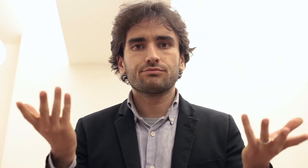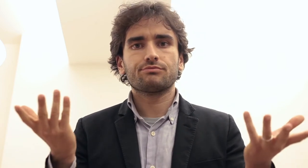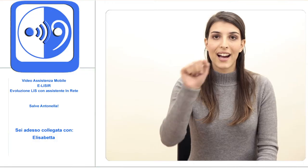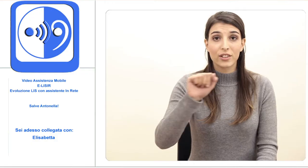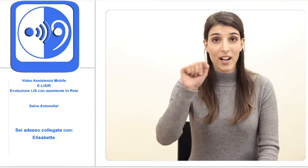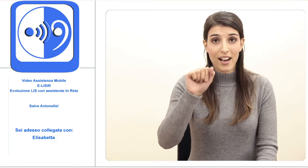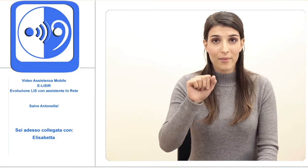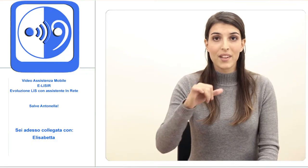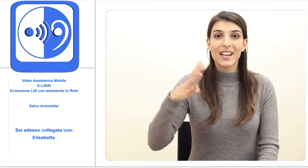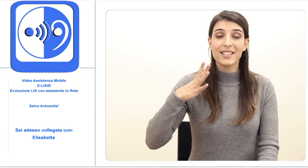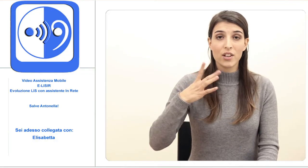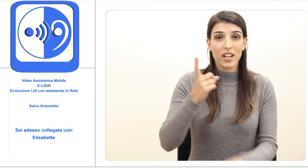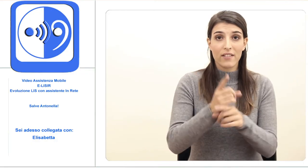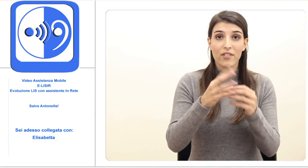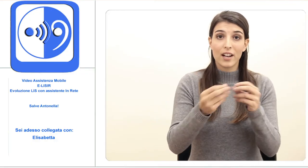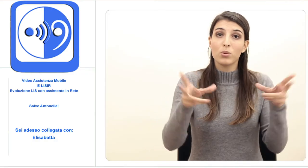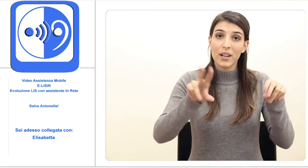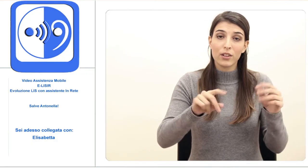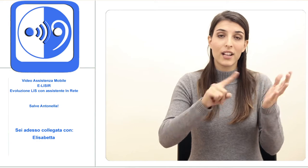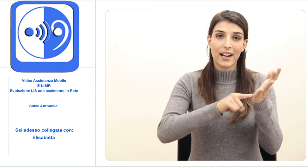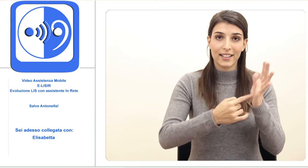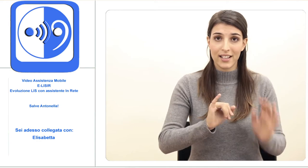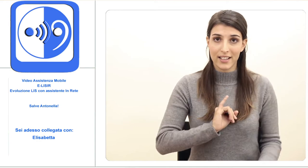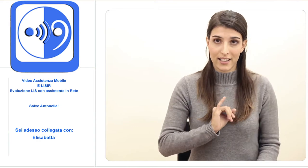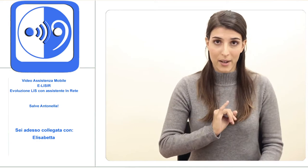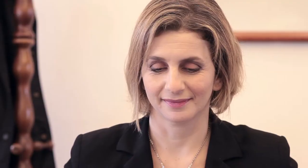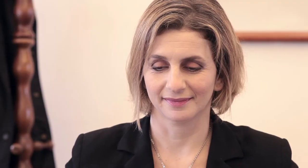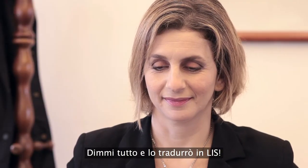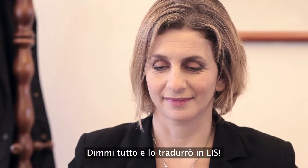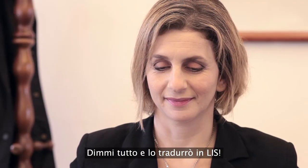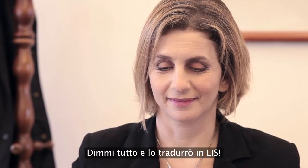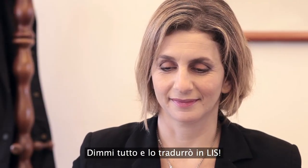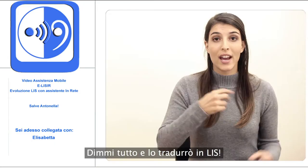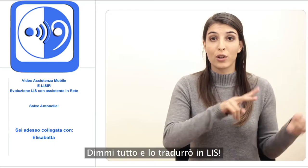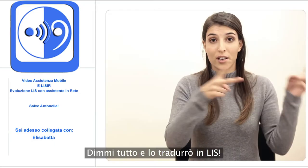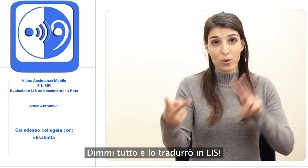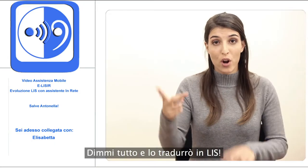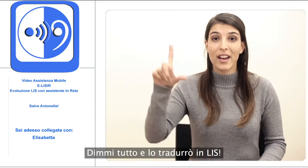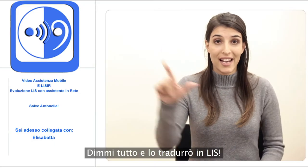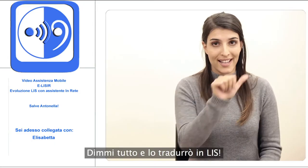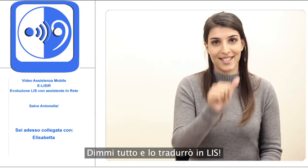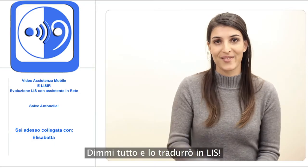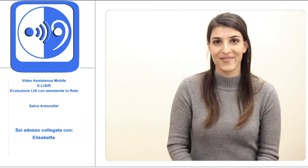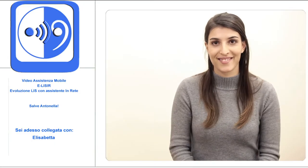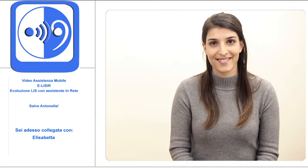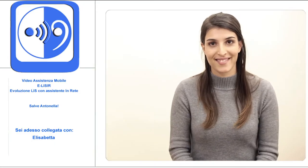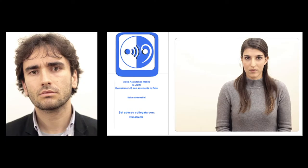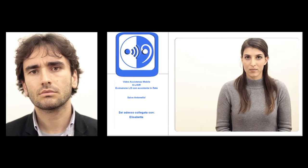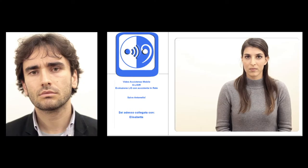A Tonella? Il signore deve fare il duplicato della carta d'identità. Dimmi tutto e lo tradurrò in LIS. Deve